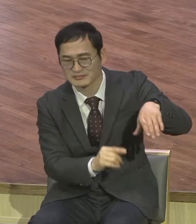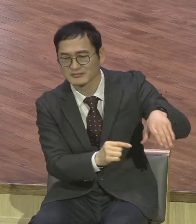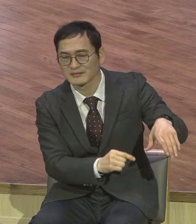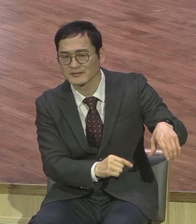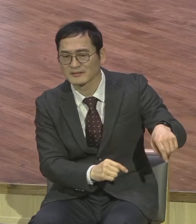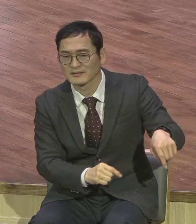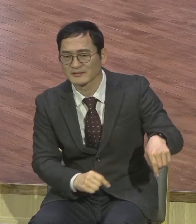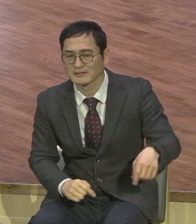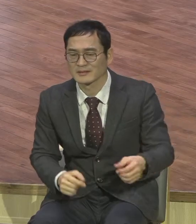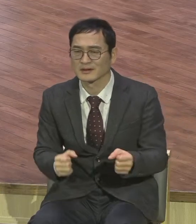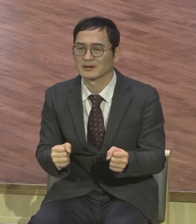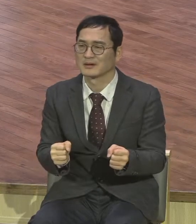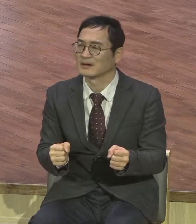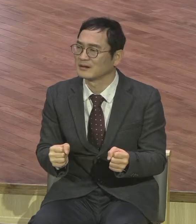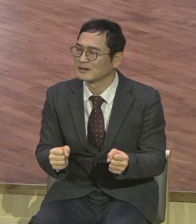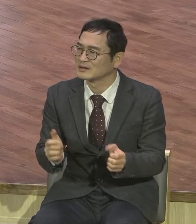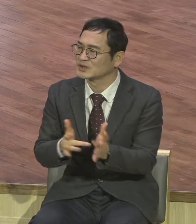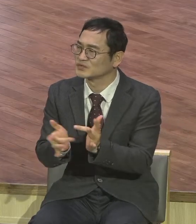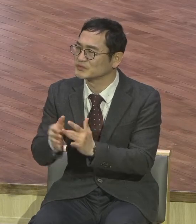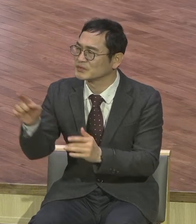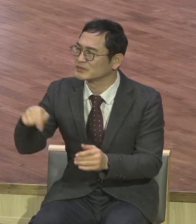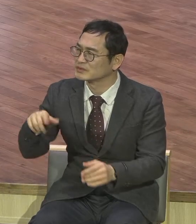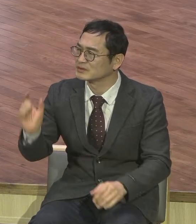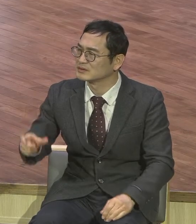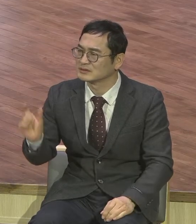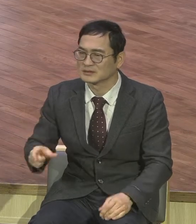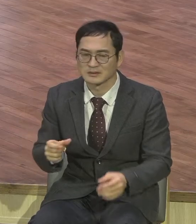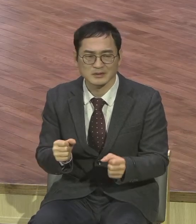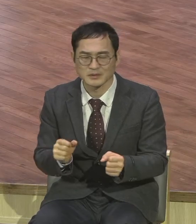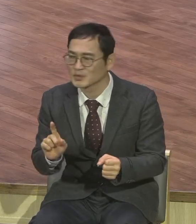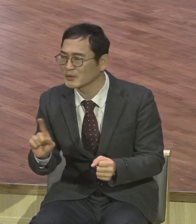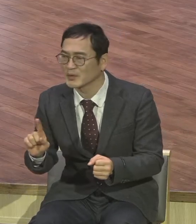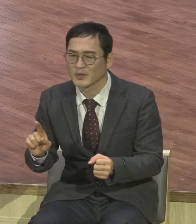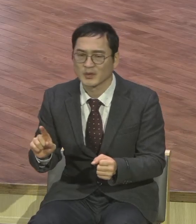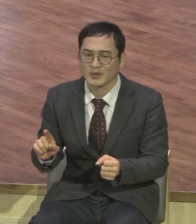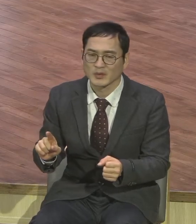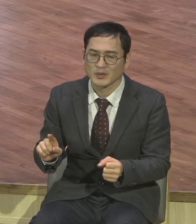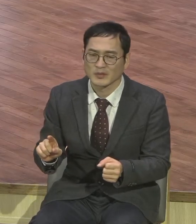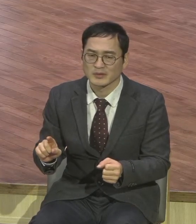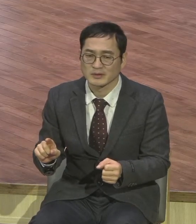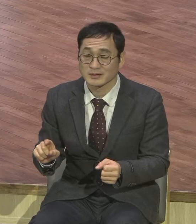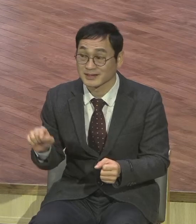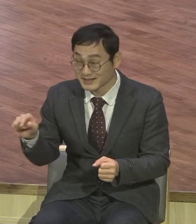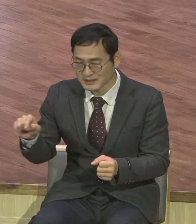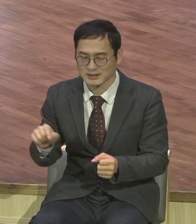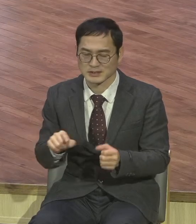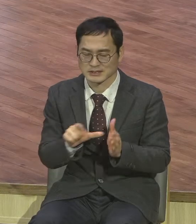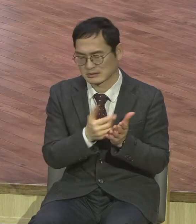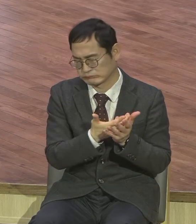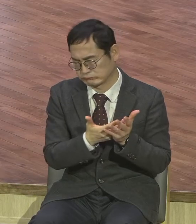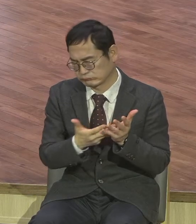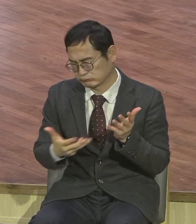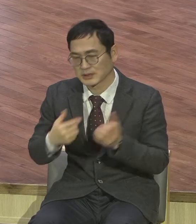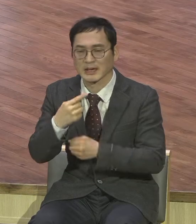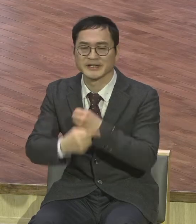그때 대강 볼 때는요 세례요한이 감옥에 1년 정도 있을 때입니다. 1년 1년 정도 그렇게